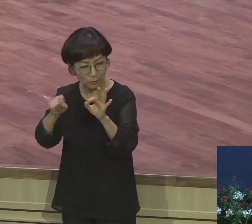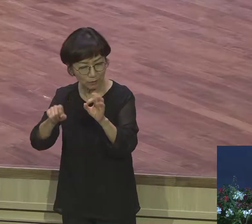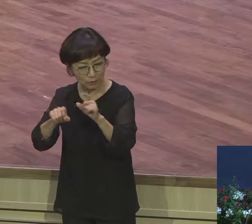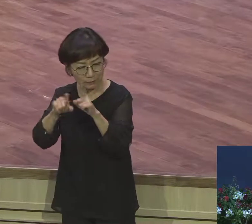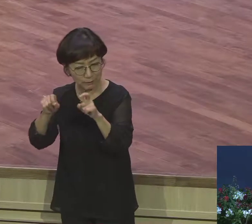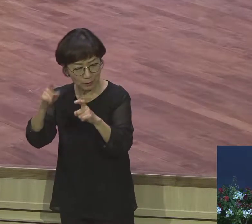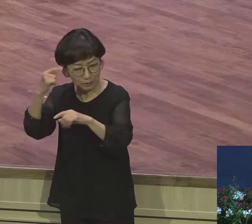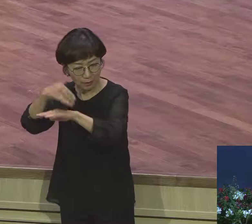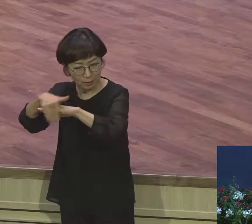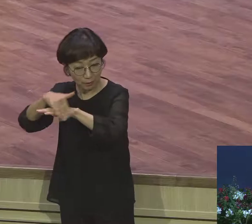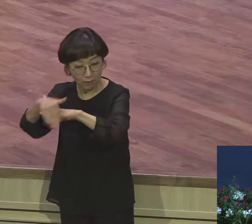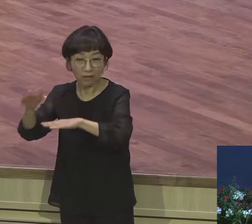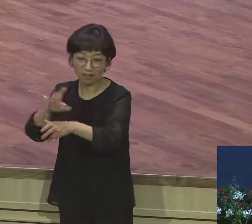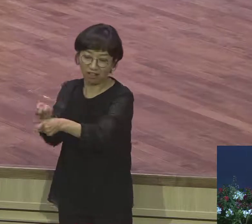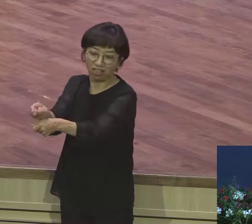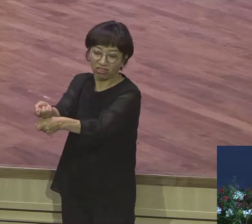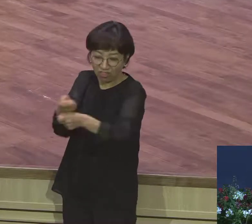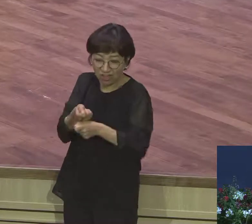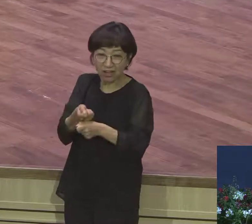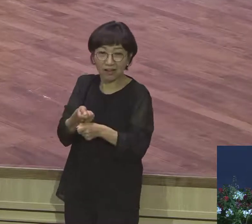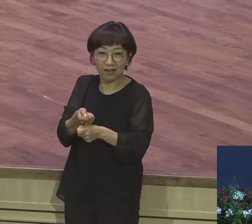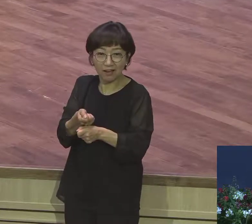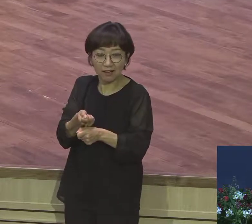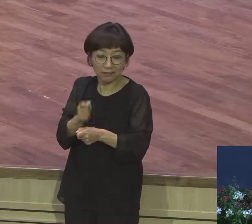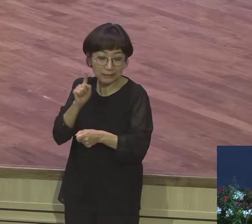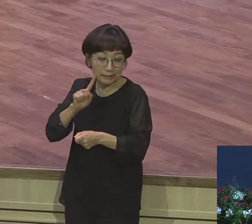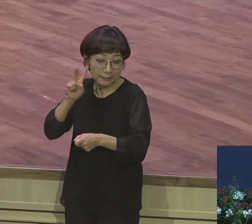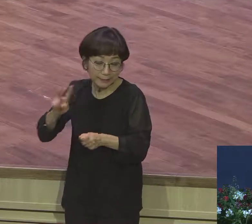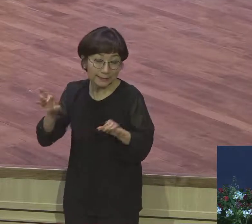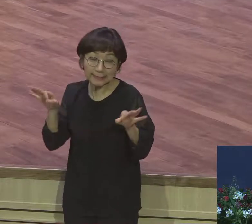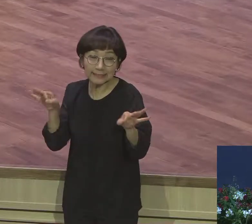그런데 하나님 기가 막힌 방법 생각도 하지 않아요